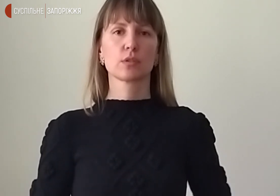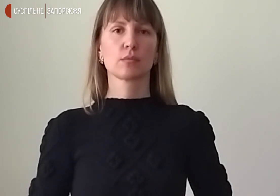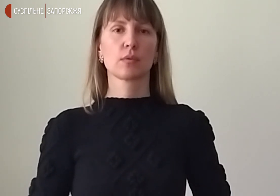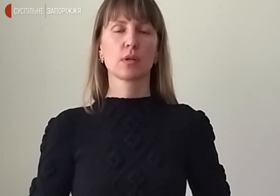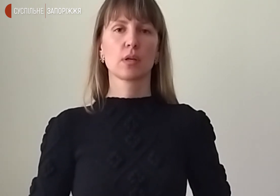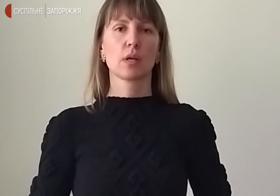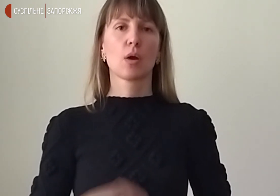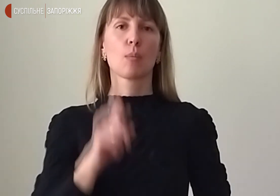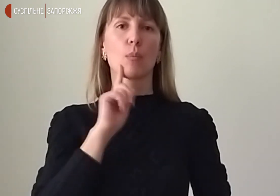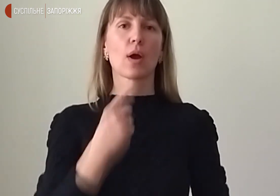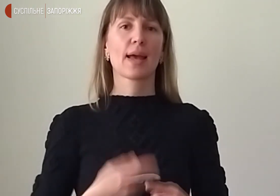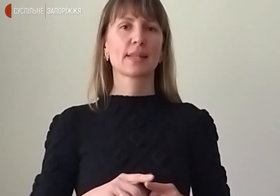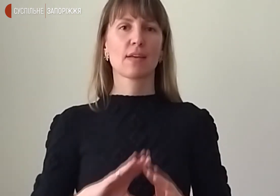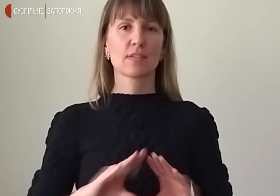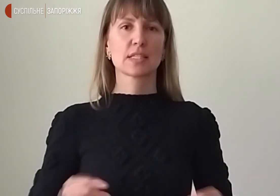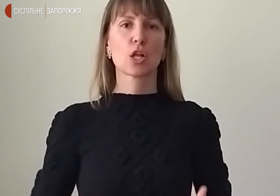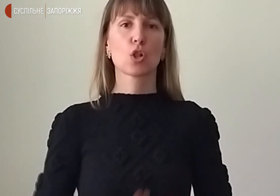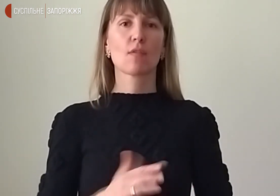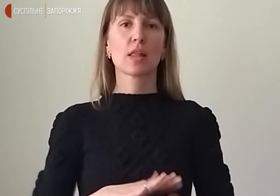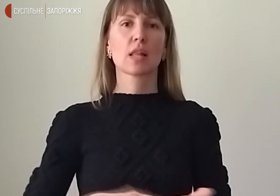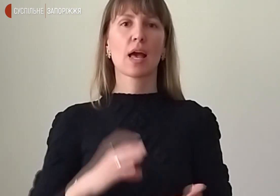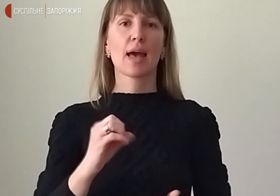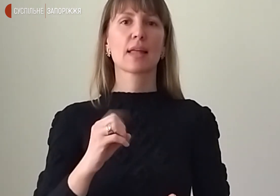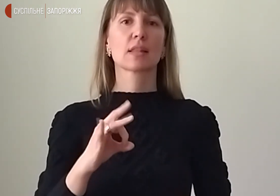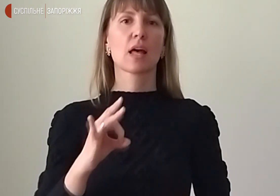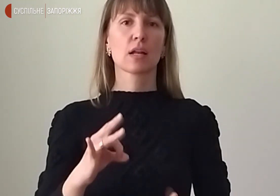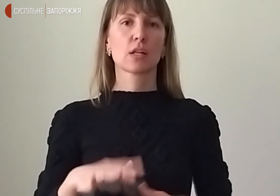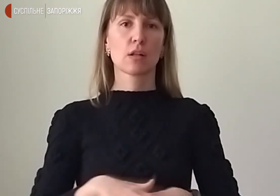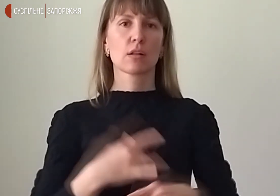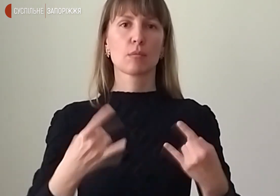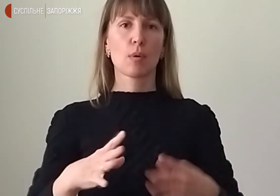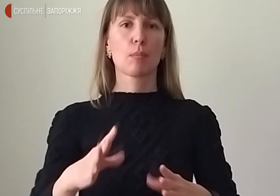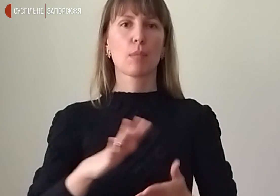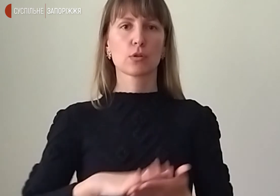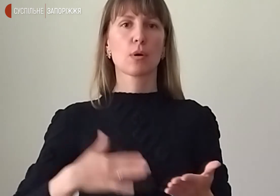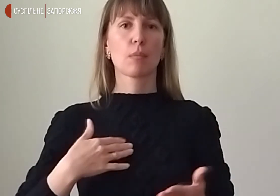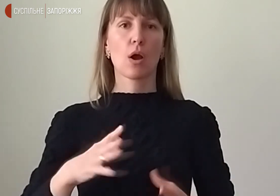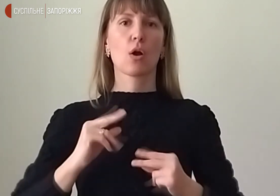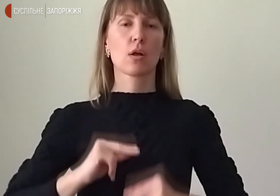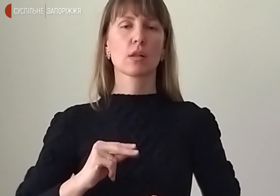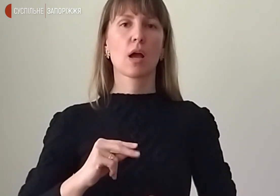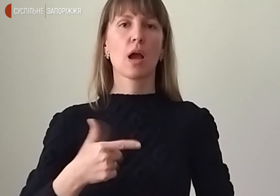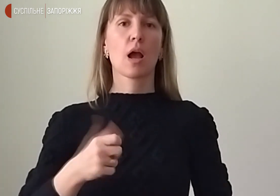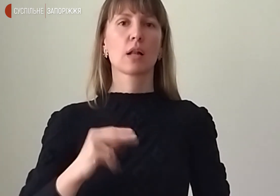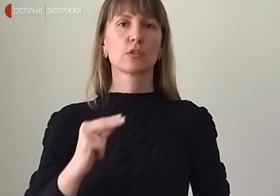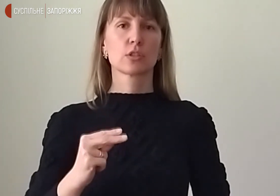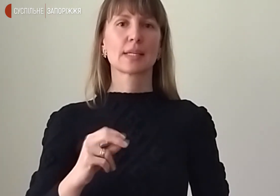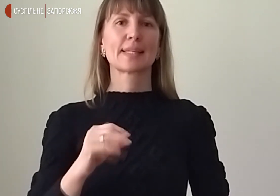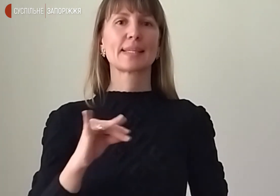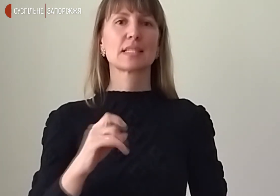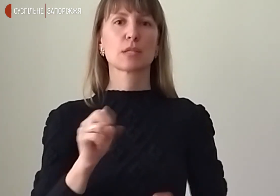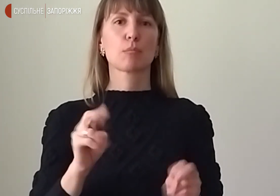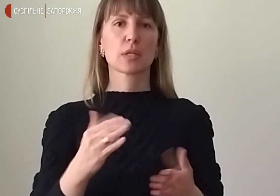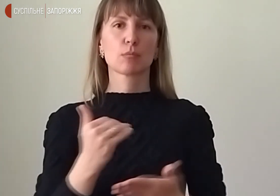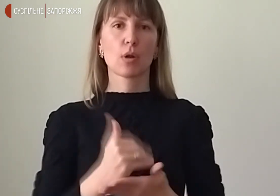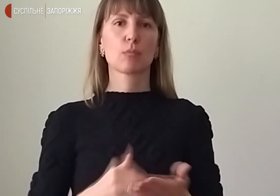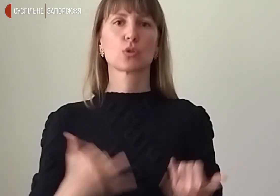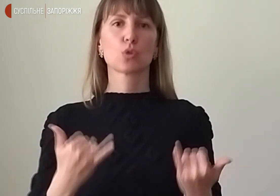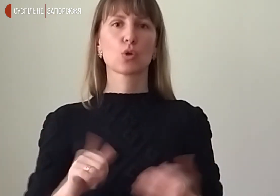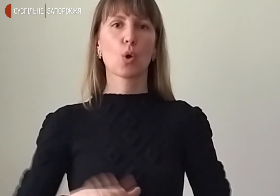І поки це всі новини, а далі тер Суспільного продовжить моя колега Маргарита Галіч із спецпрограмою «Сьогодні головне».